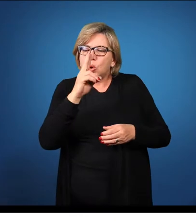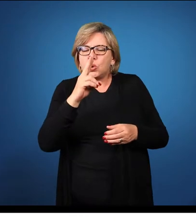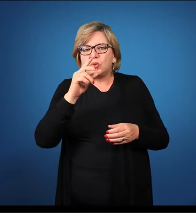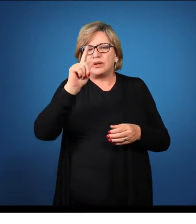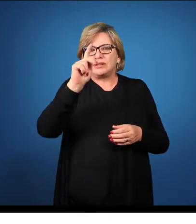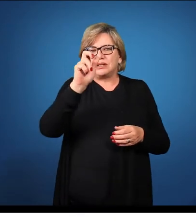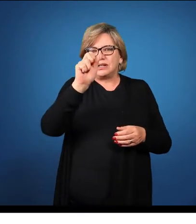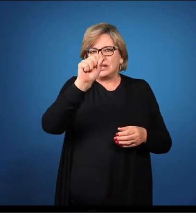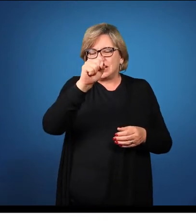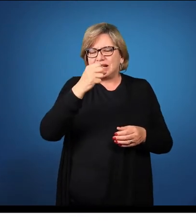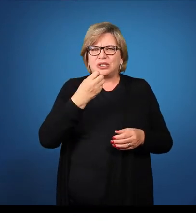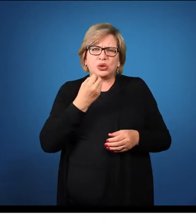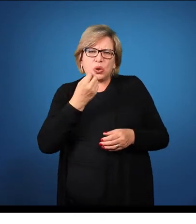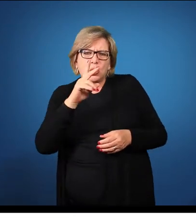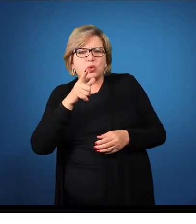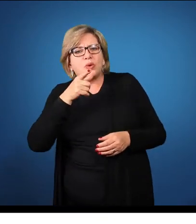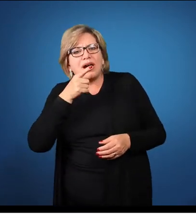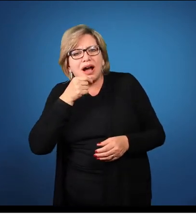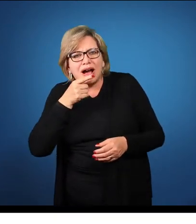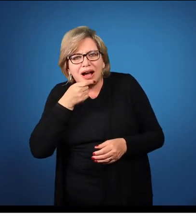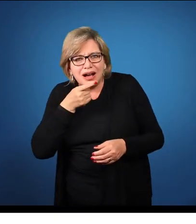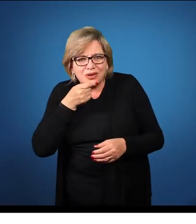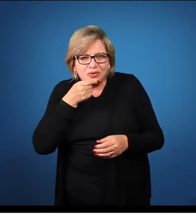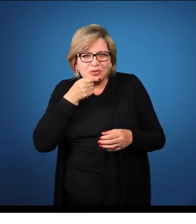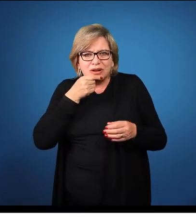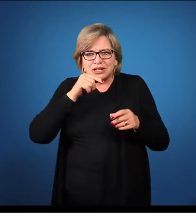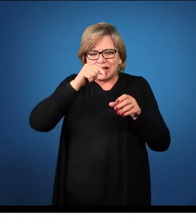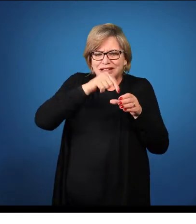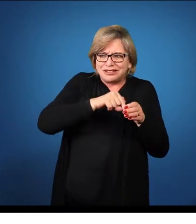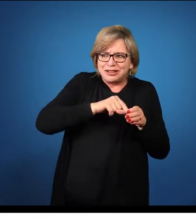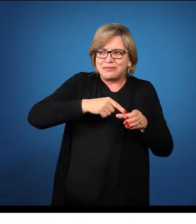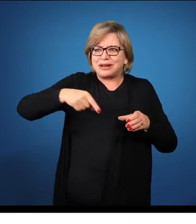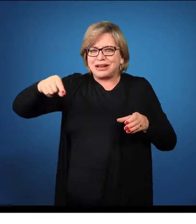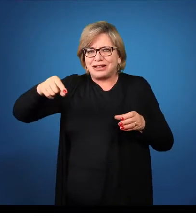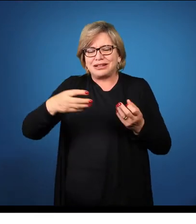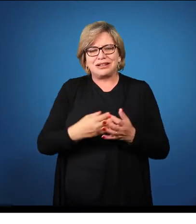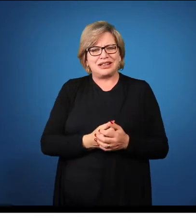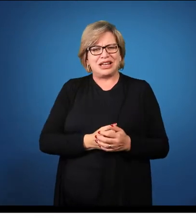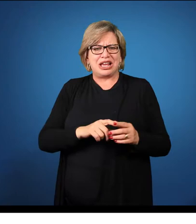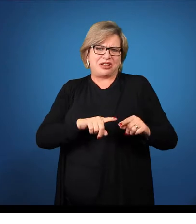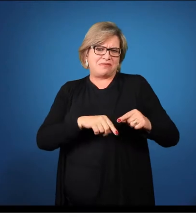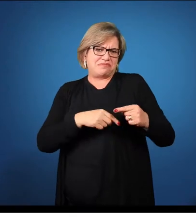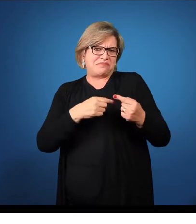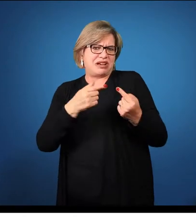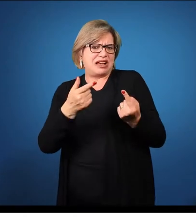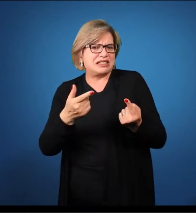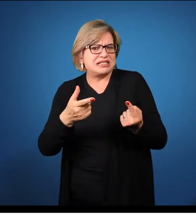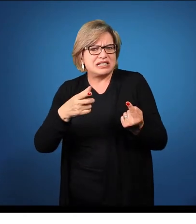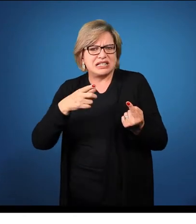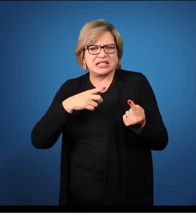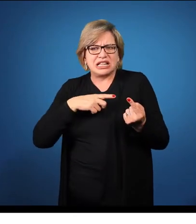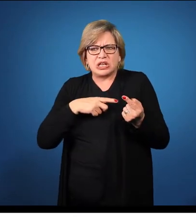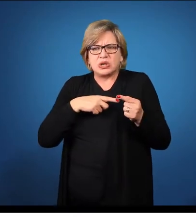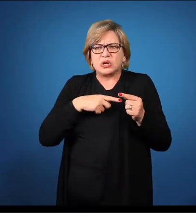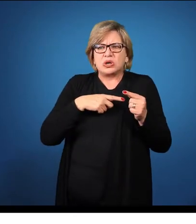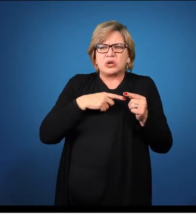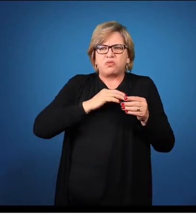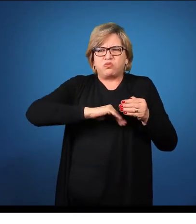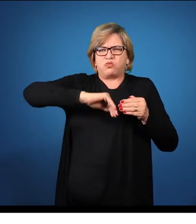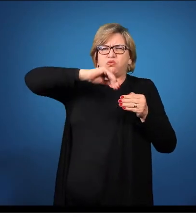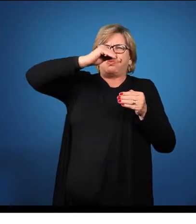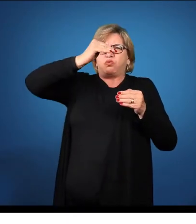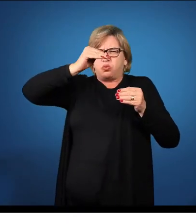ou água de um determinado ponto para outro. Ah, mas eu tenho lá uma geografia que me